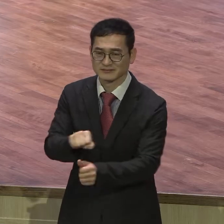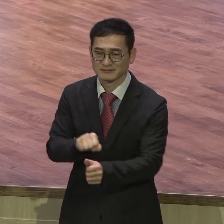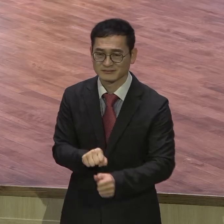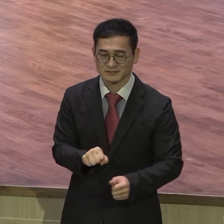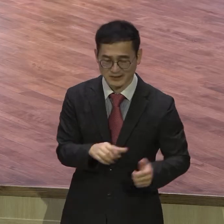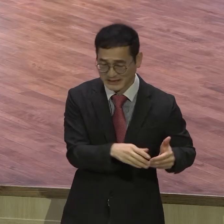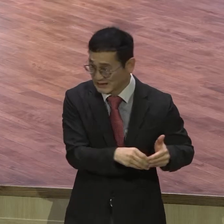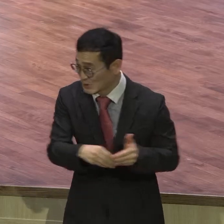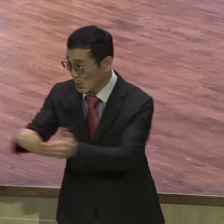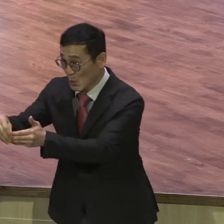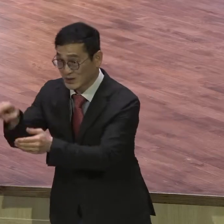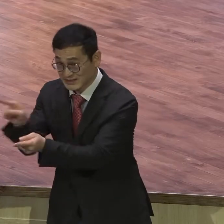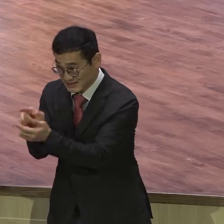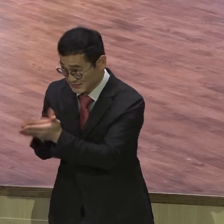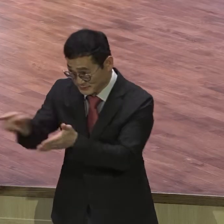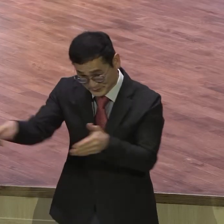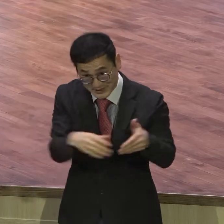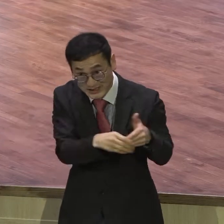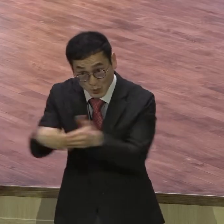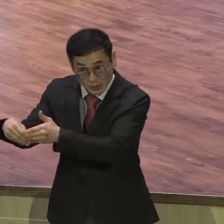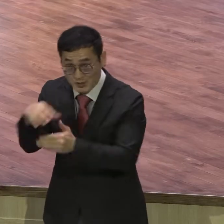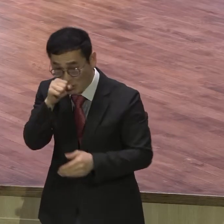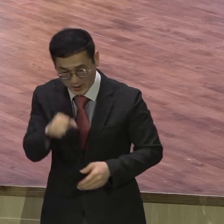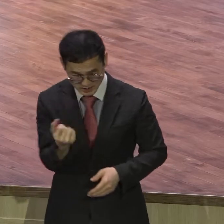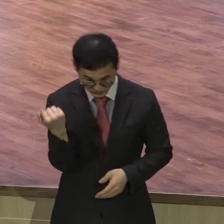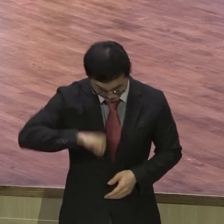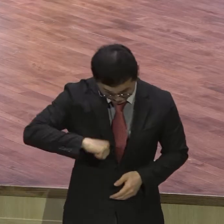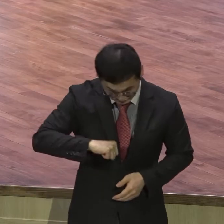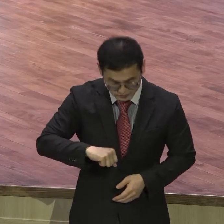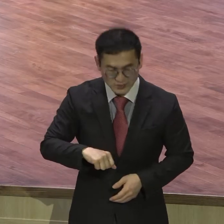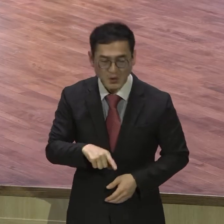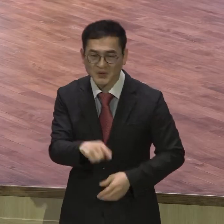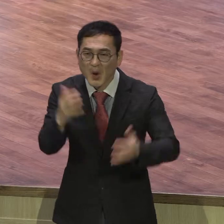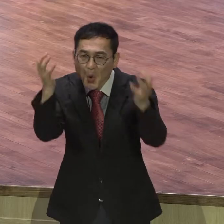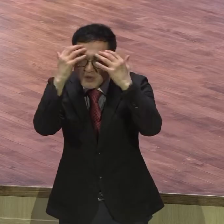얼마나 무선과를 보여주는 말씀이에요. 불순종하니까.